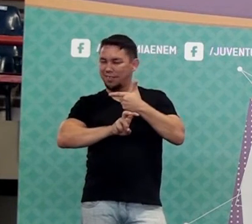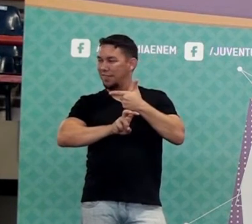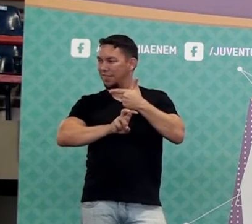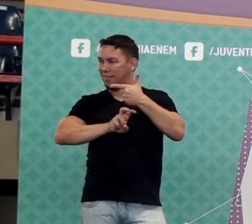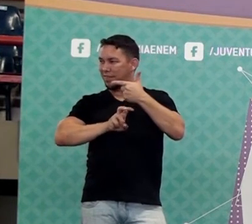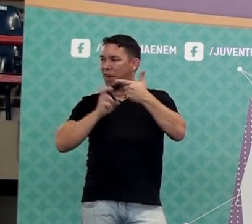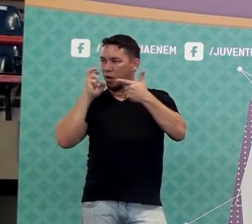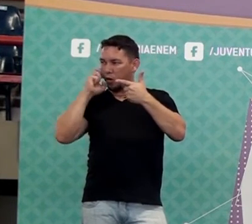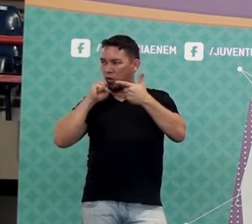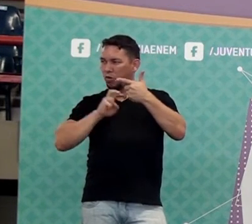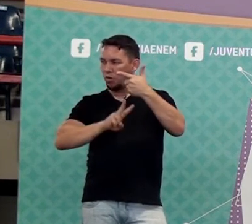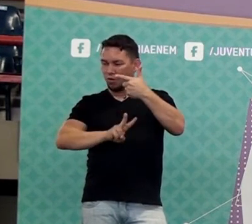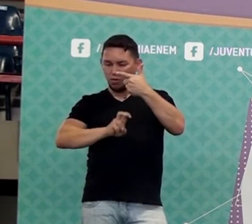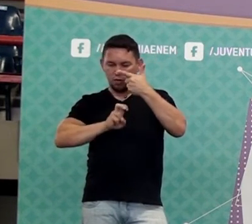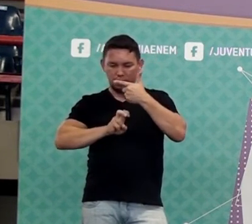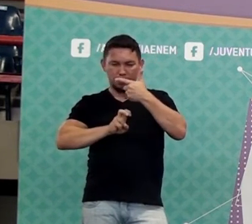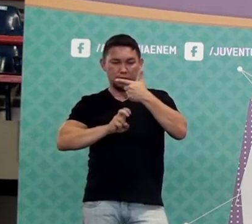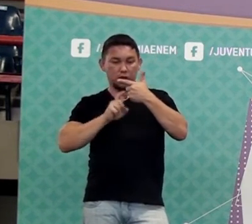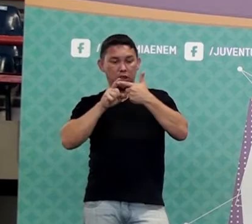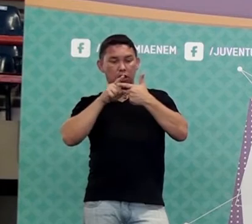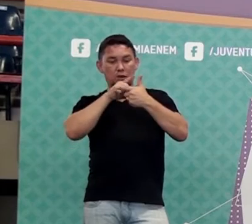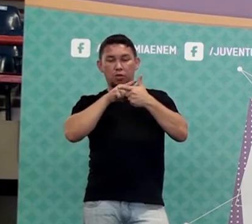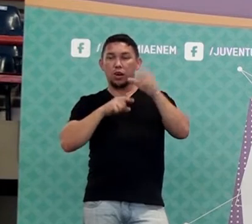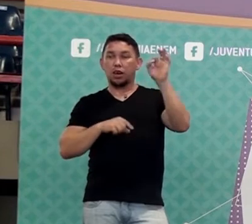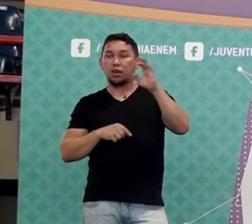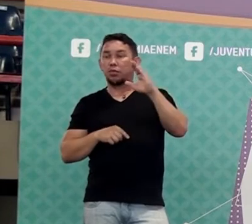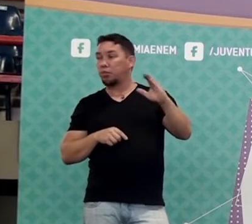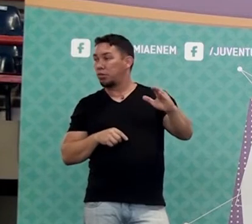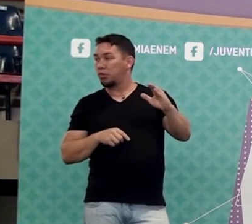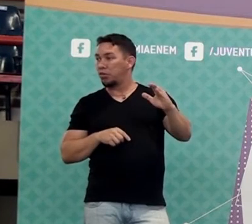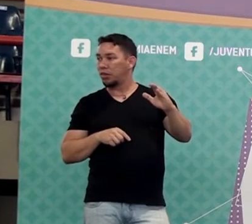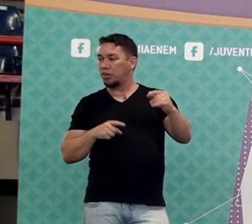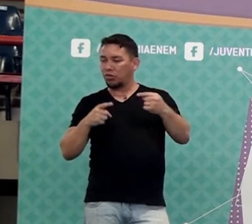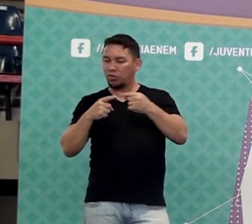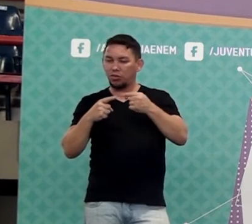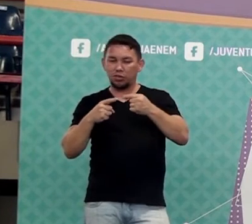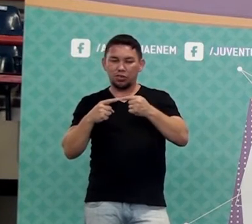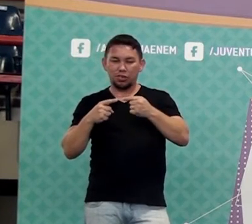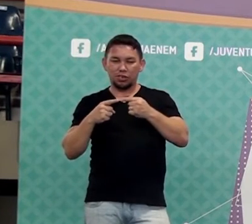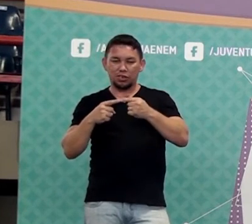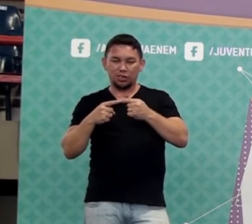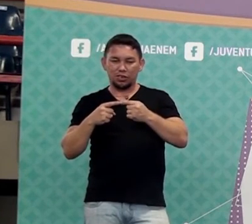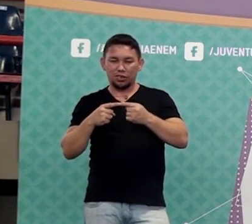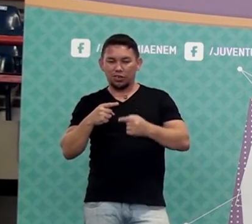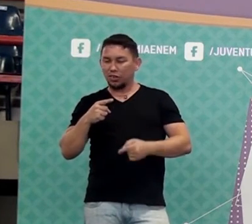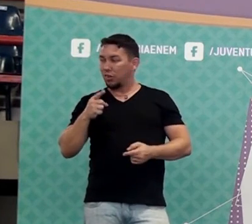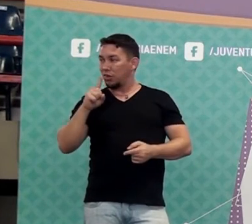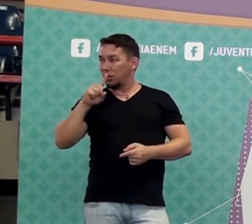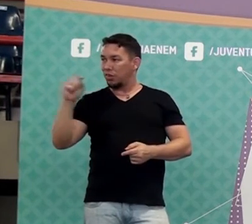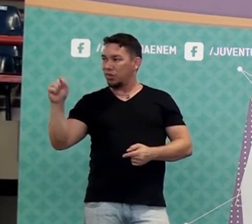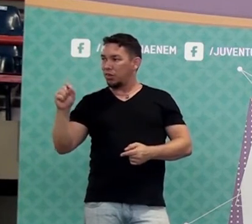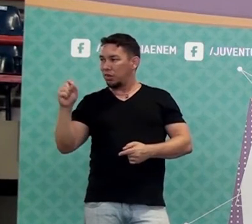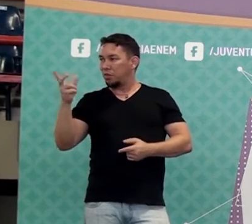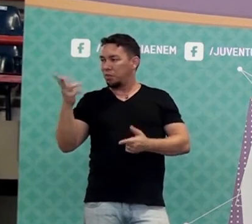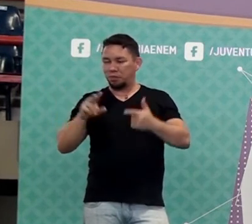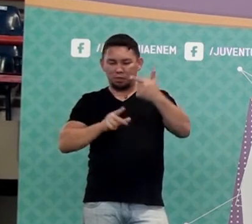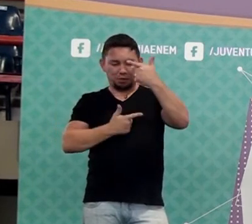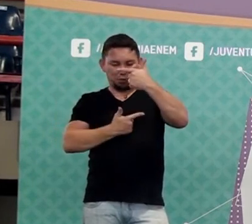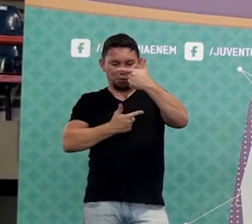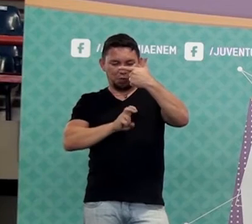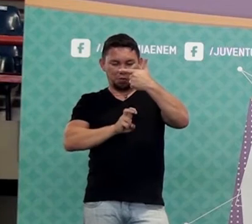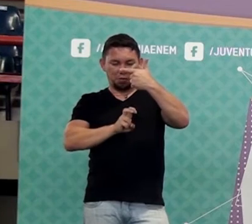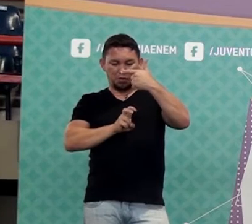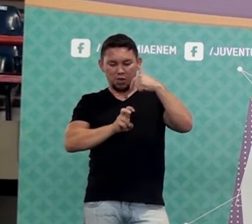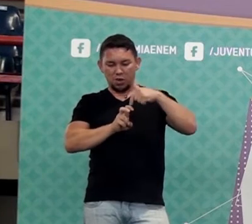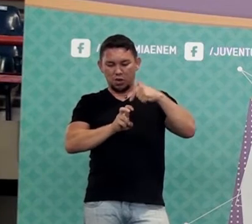quantos por cento 2 é de 5? Pense aí. Quantos por cento 2 é de 5? Eu falei que